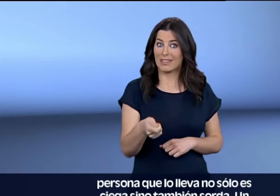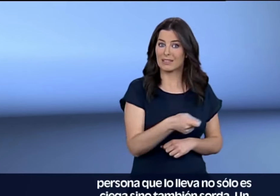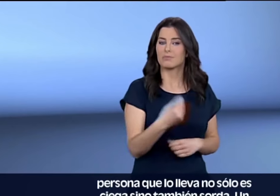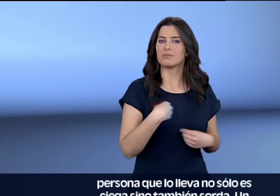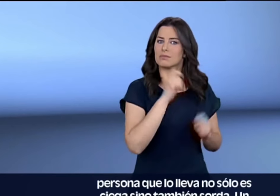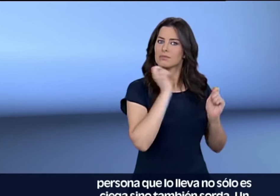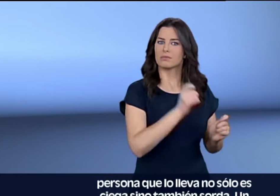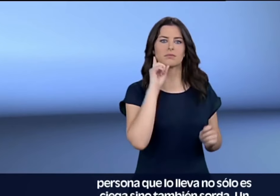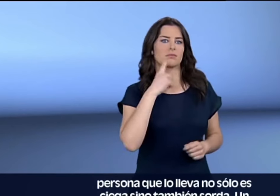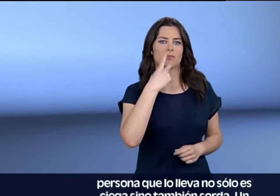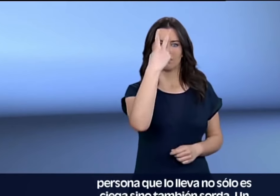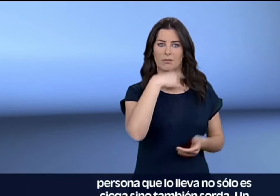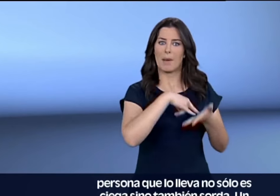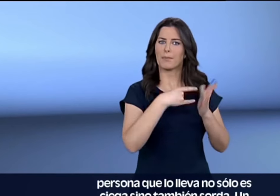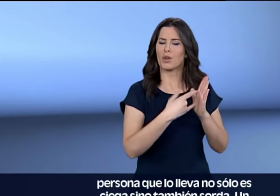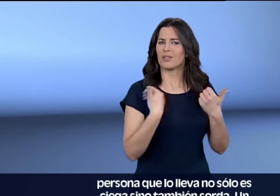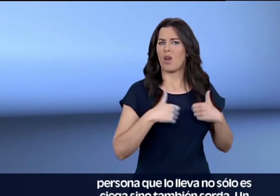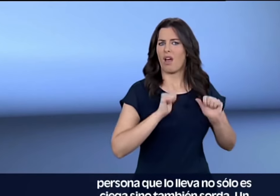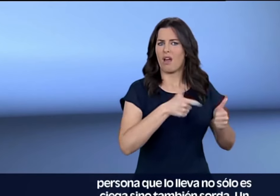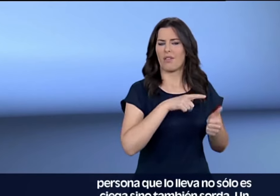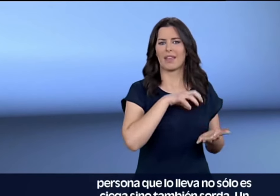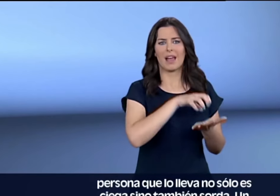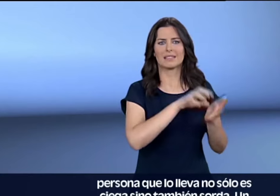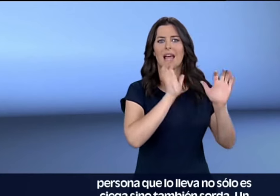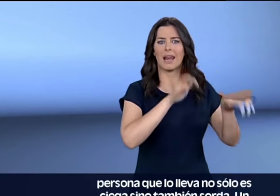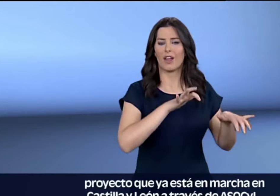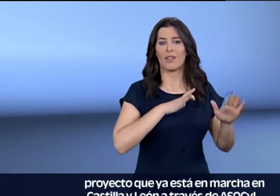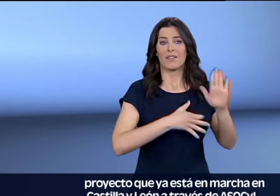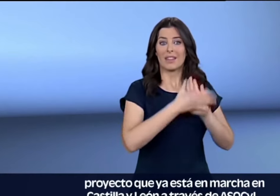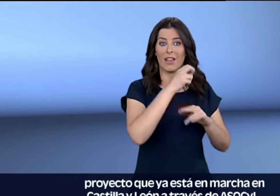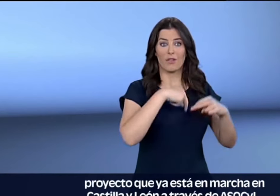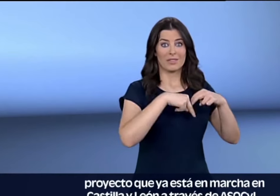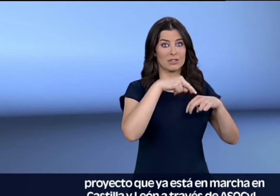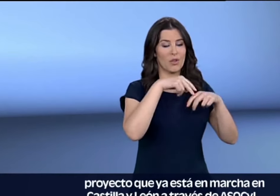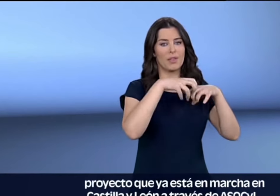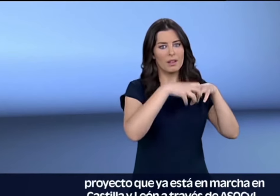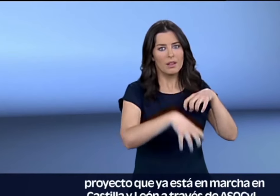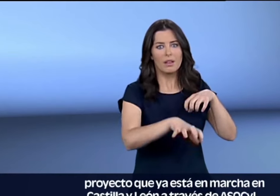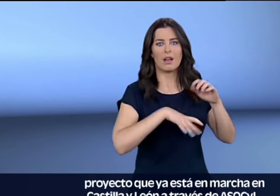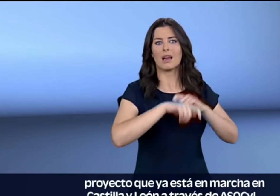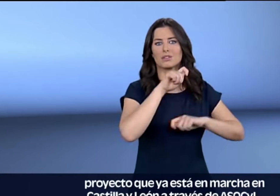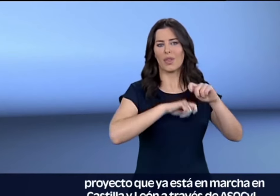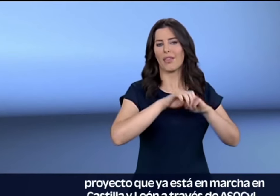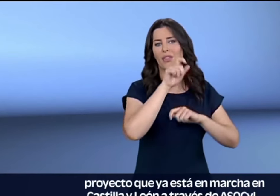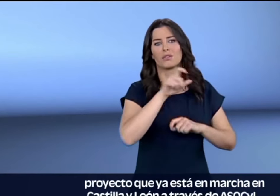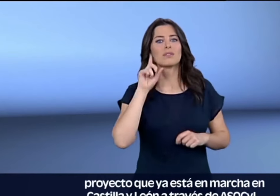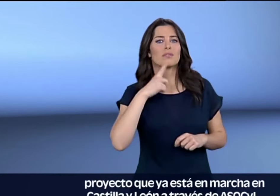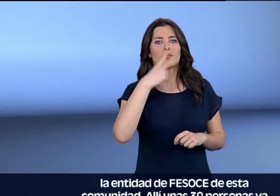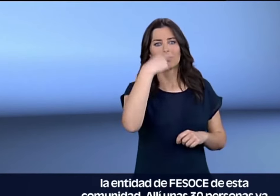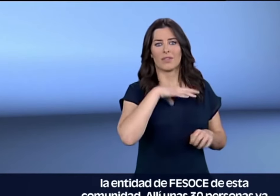persona que lo lleva no solo es ciega sino también sorda. Un proyecto que ya está en marcha en Castilla y León a través de Asocil, la entidad de